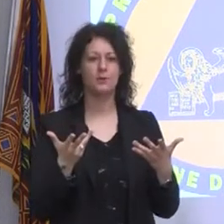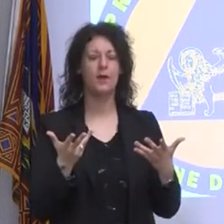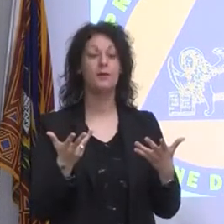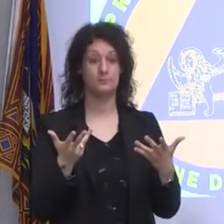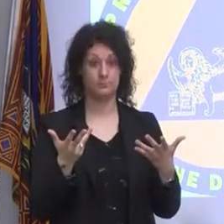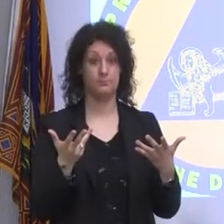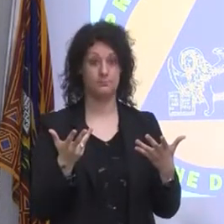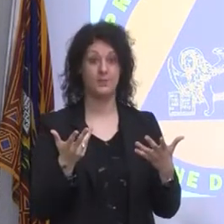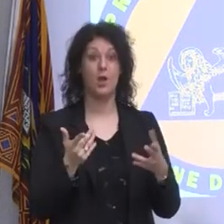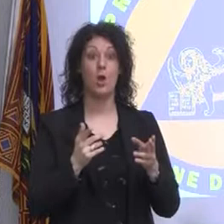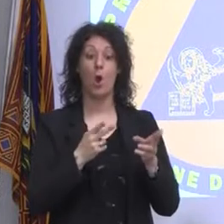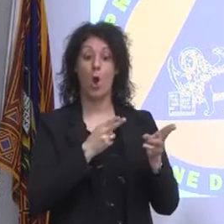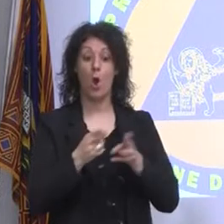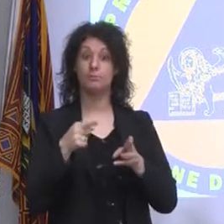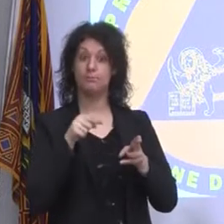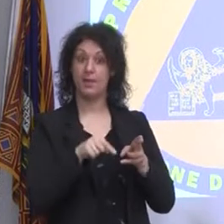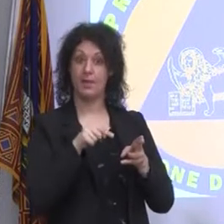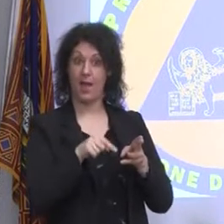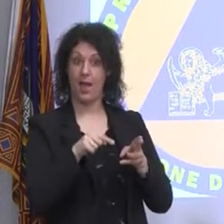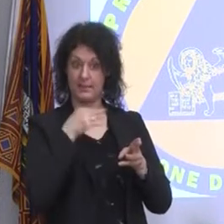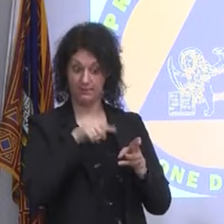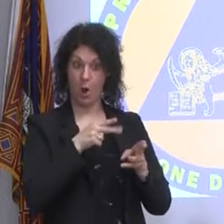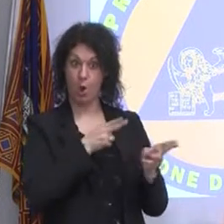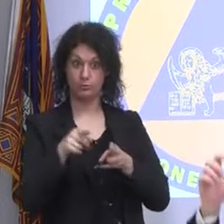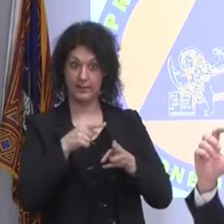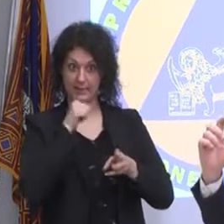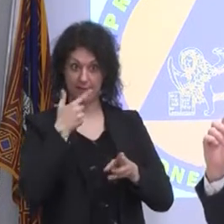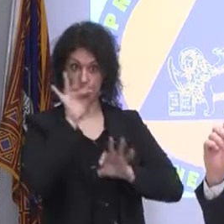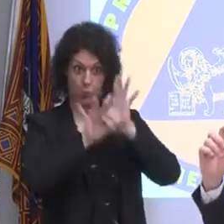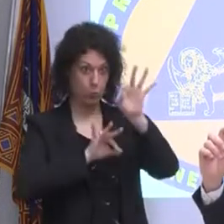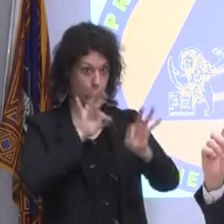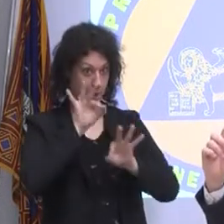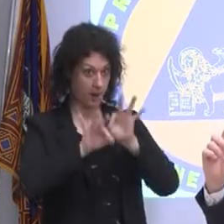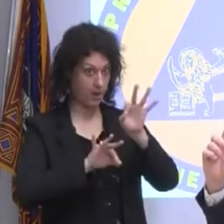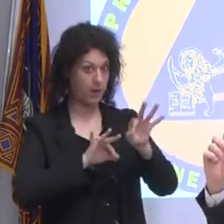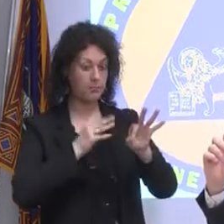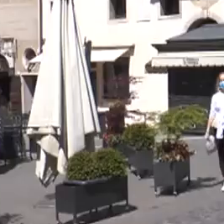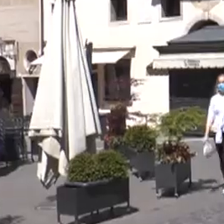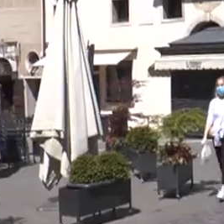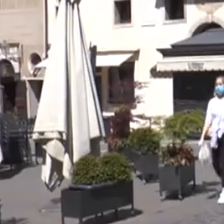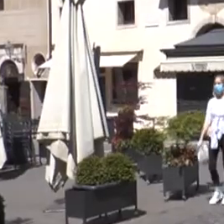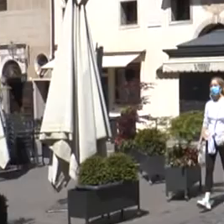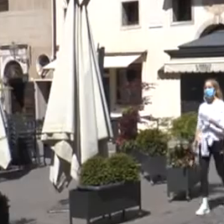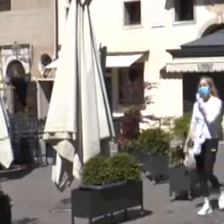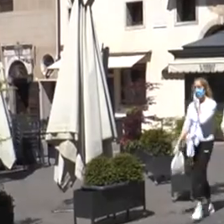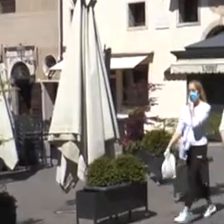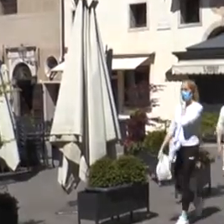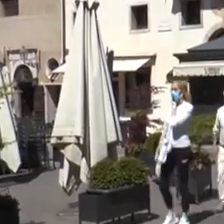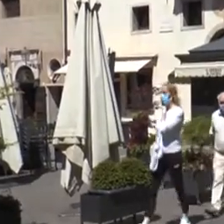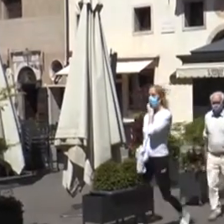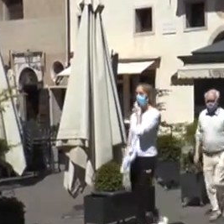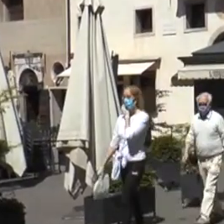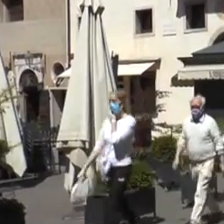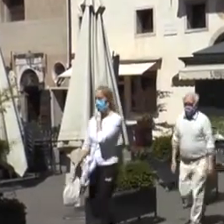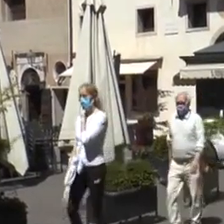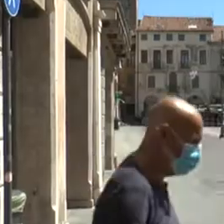dall'ospedale, cioè dal luogo della cura, all'individuo, al cittadino. Tutta nelle mani dei cittadini e